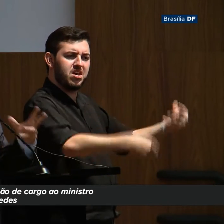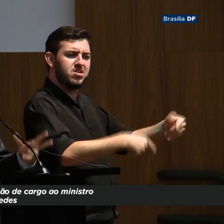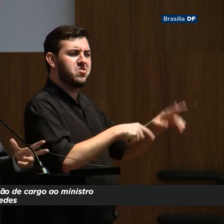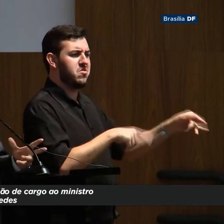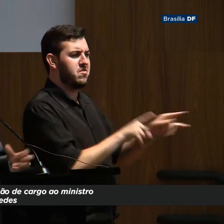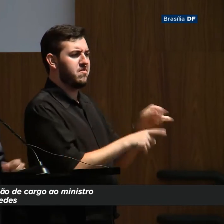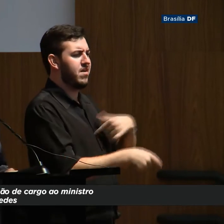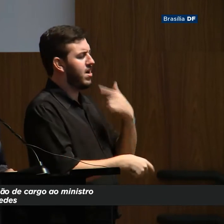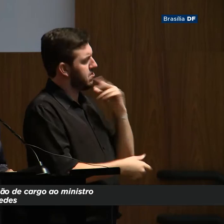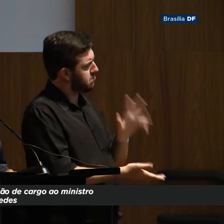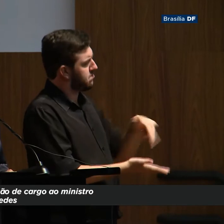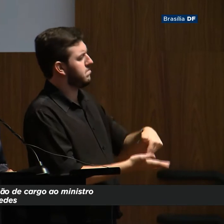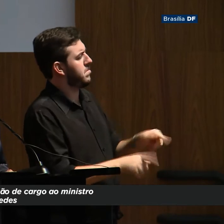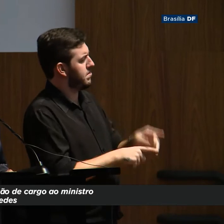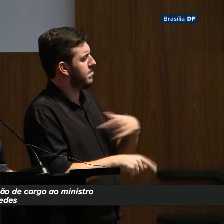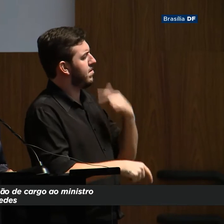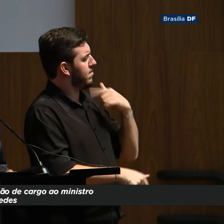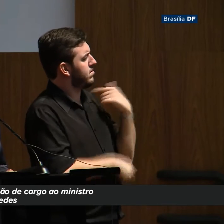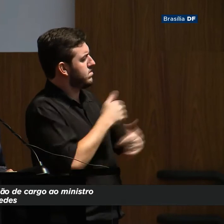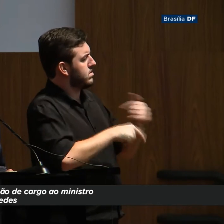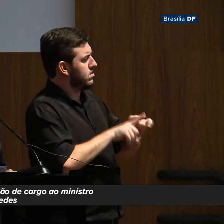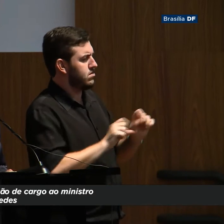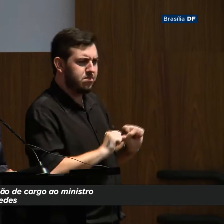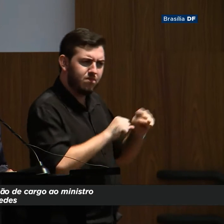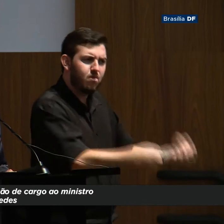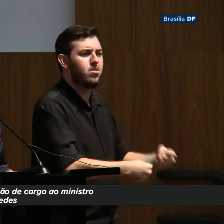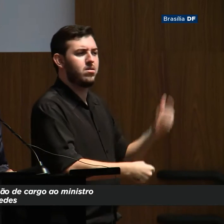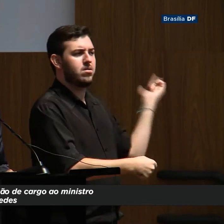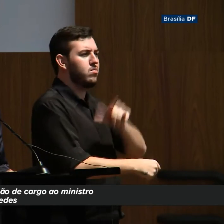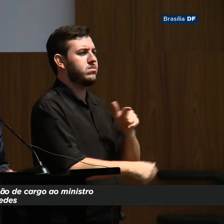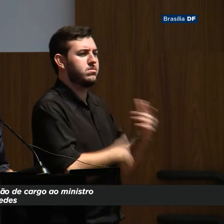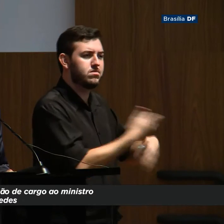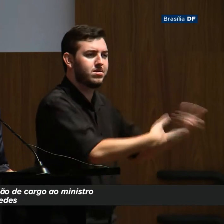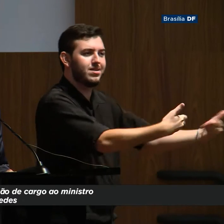havia um certo receio durante a campanha